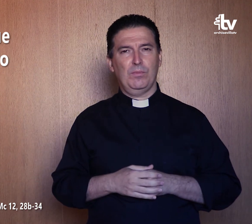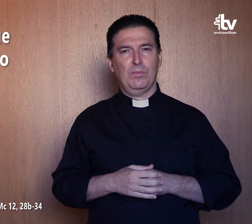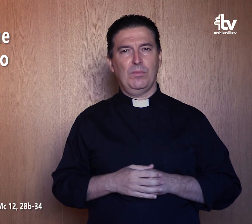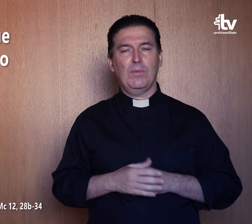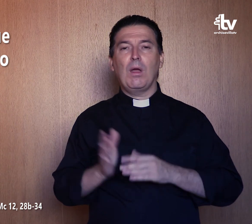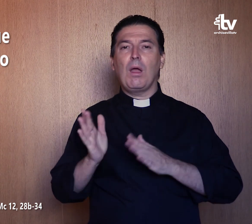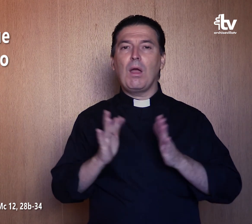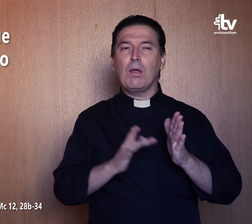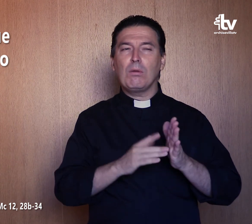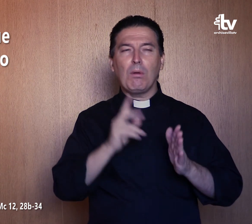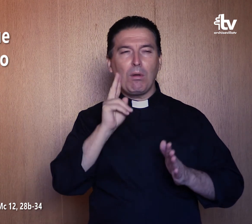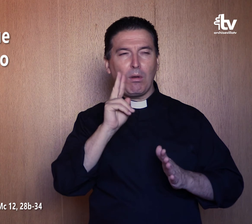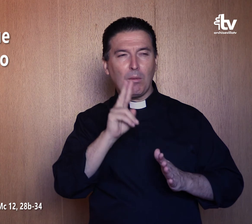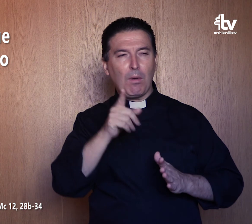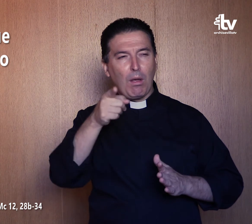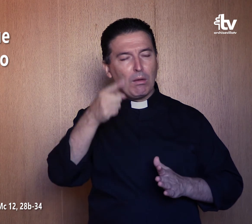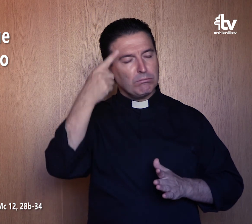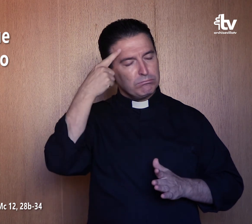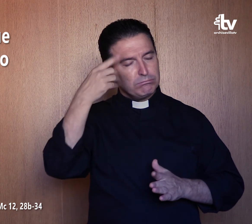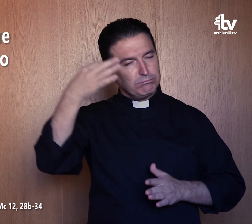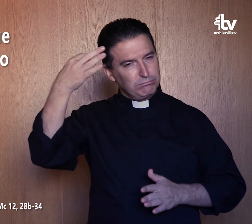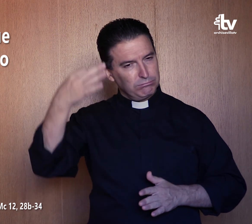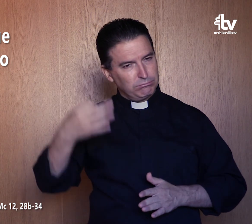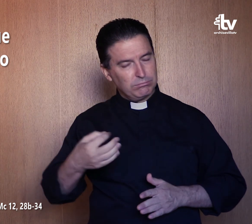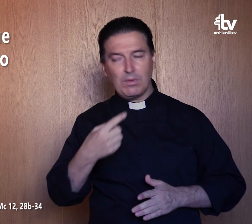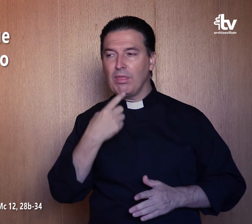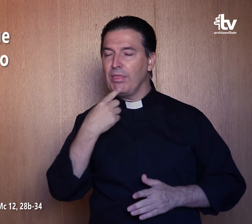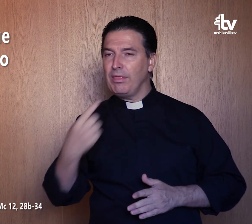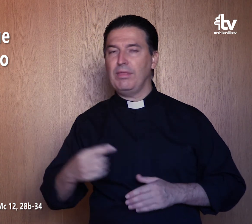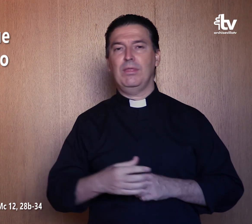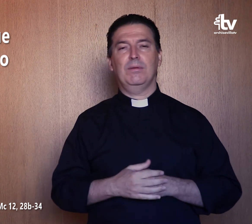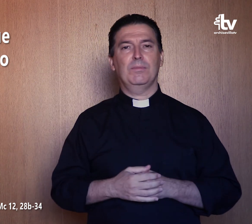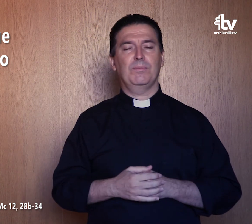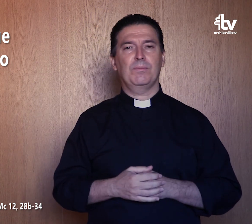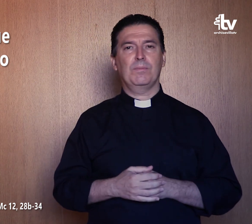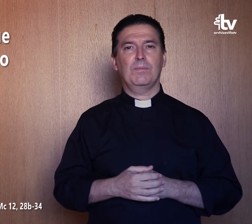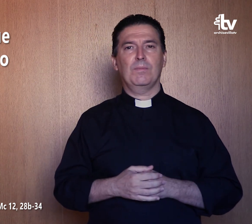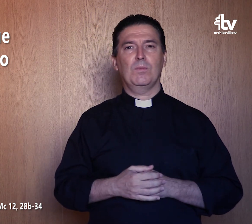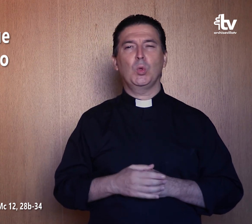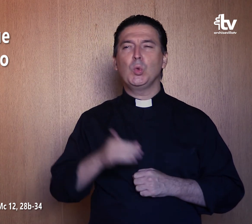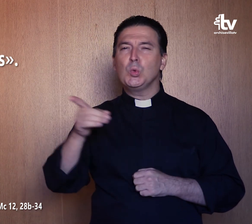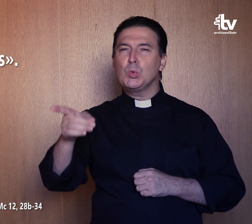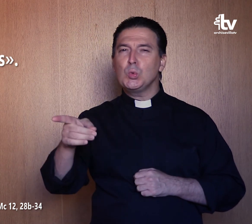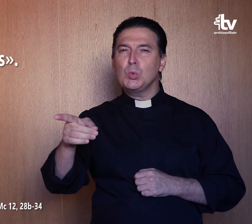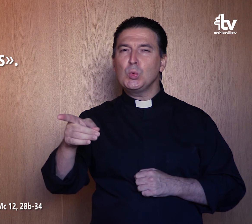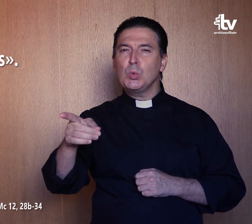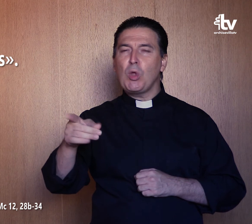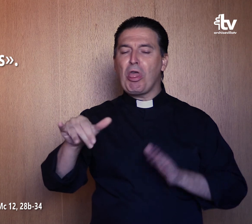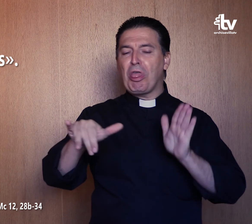Jesús, viendo que había respondido sensatamente, le dijo, No estás lejos